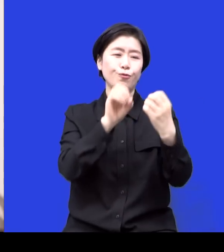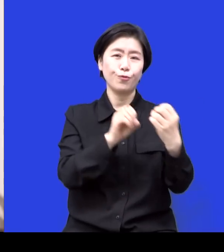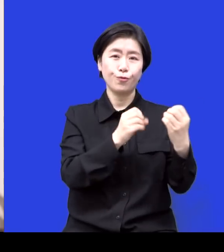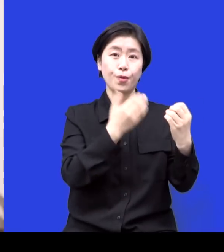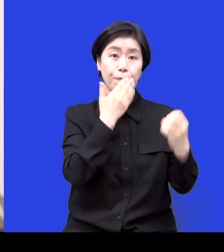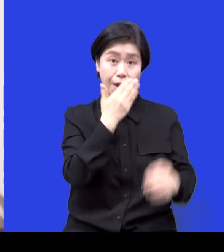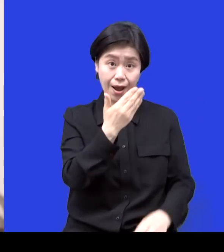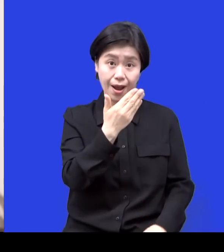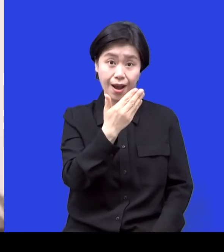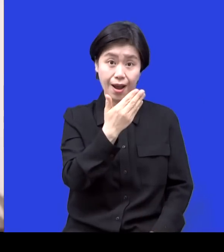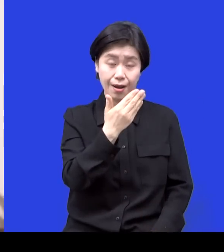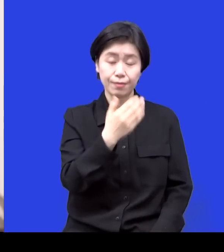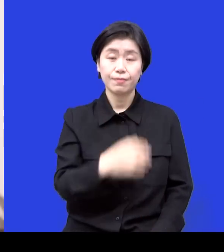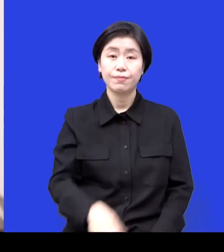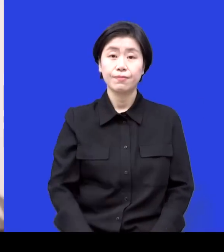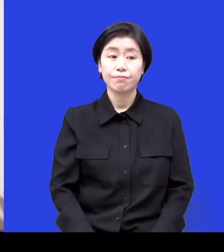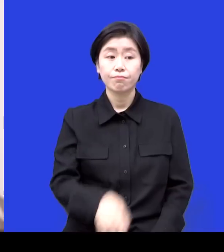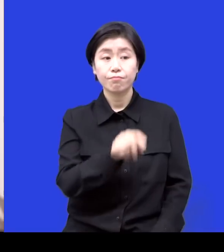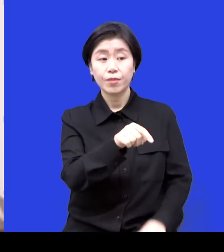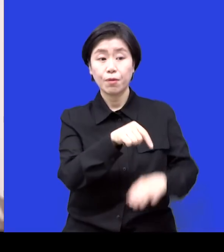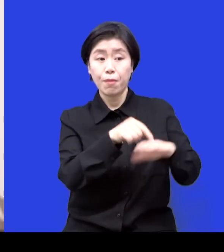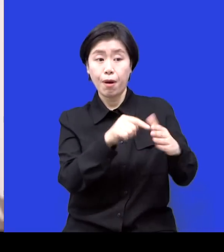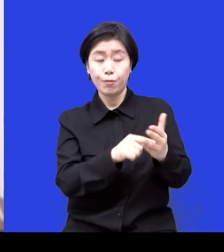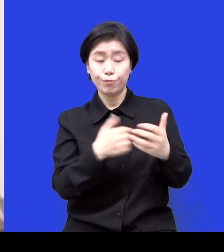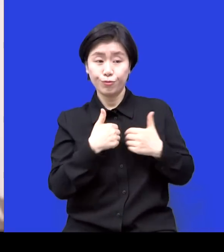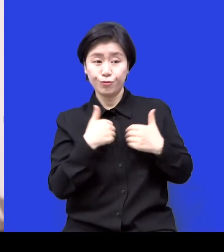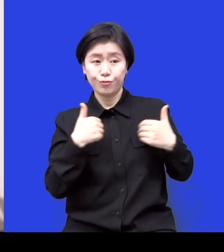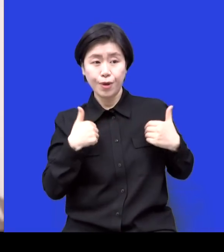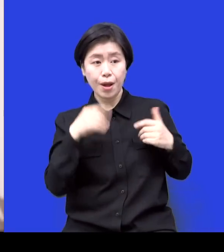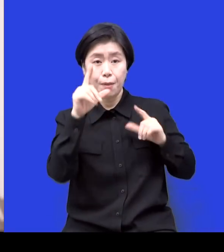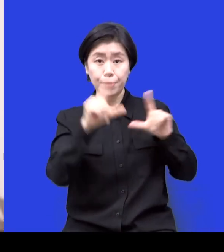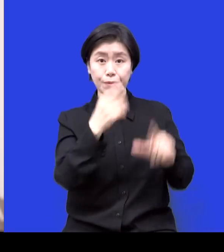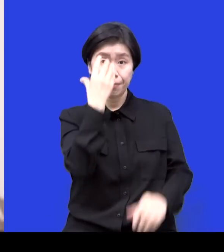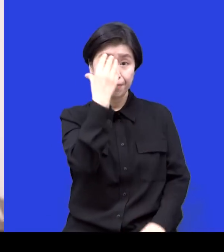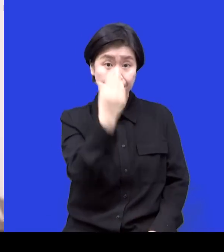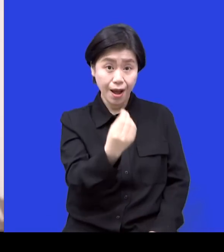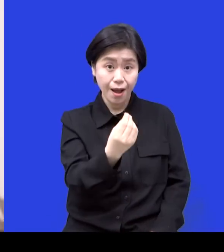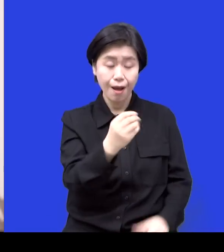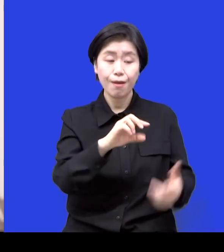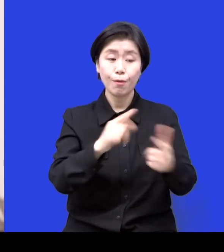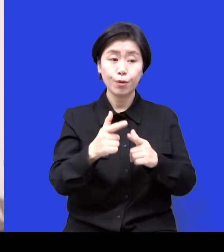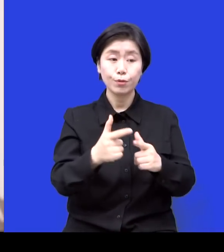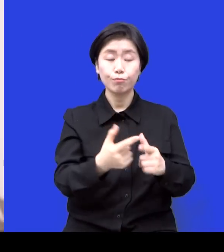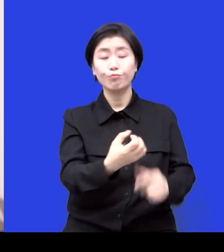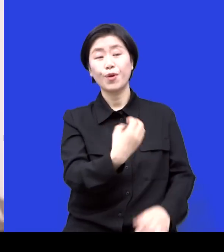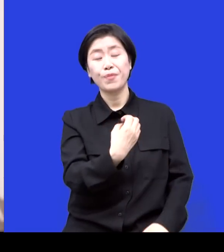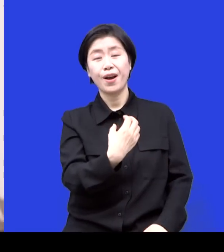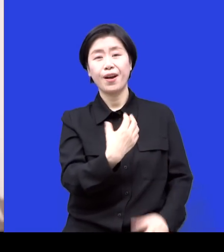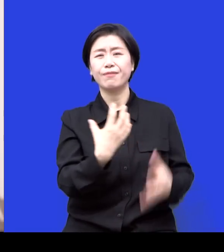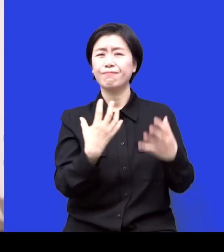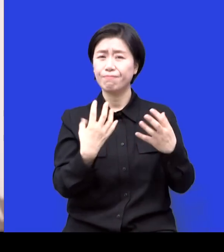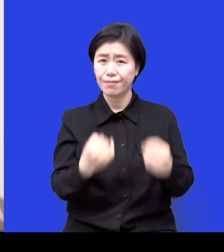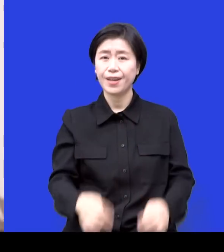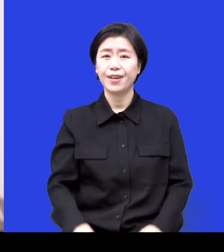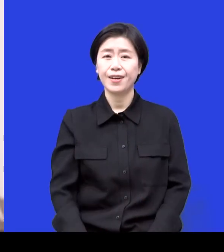아이들이 또 마음의 문을 많이 열어서 이런저런 얘기도 많이 하게 되고 네 여기까지 이렇게 쭉